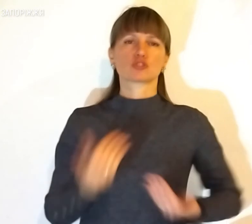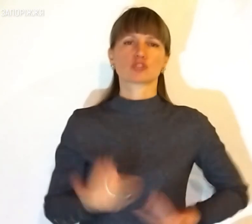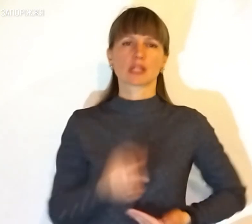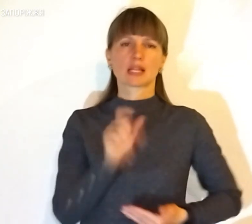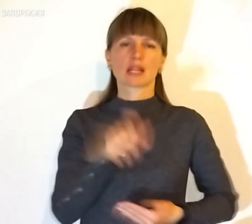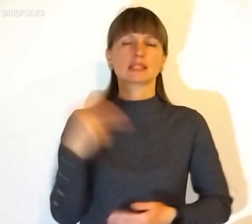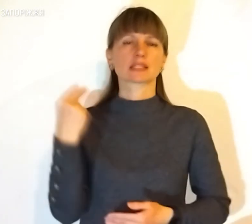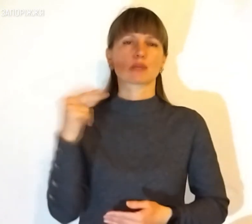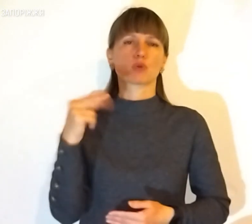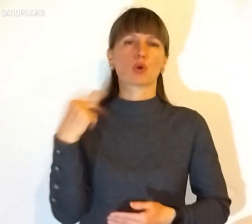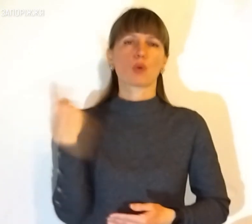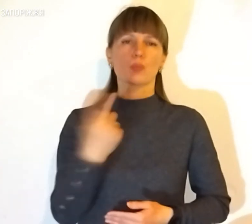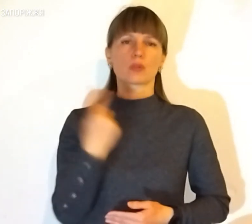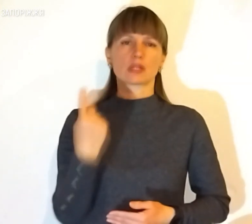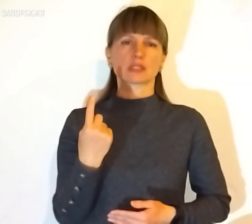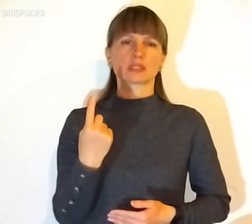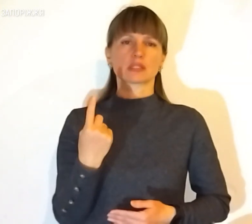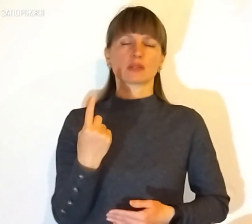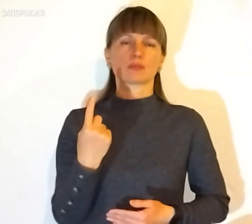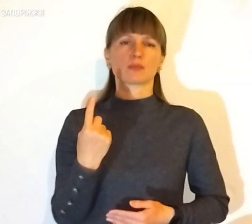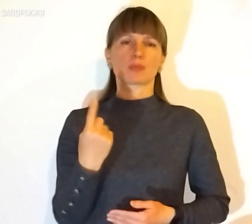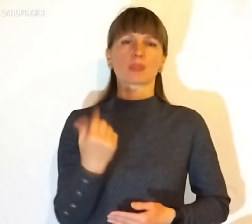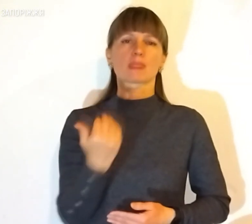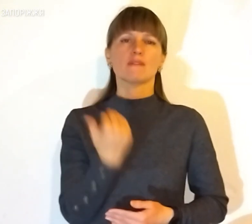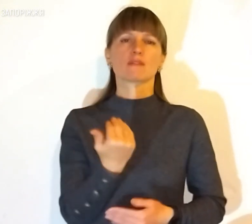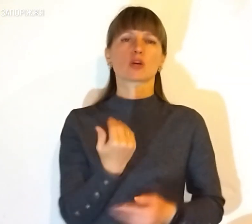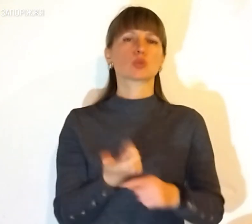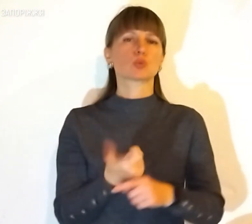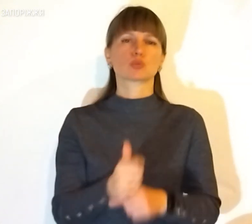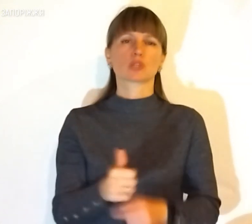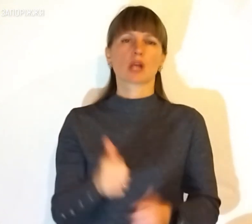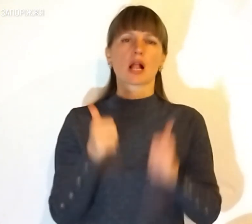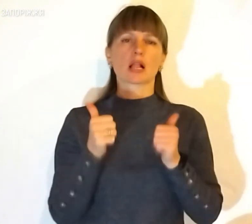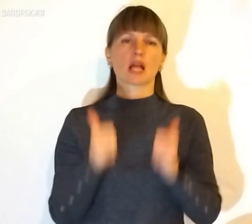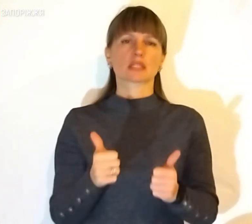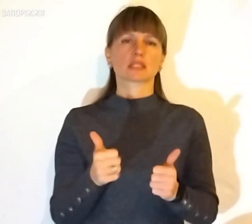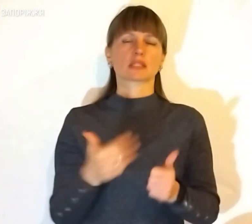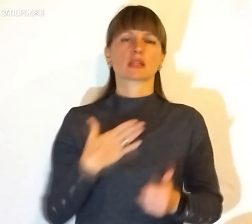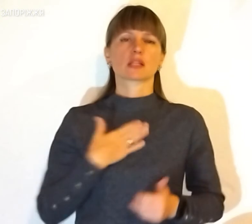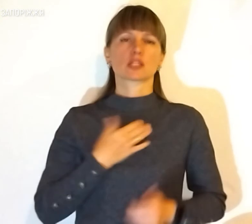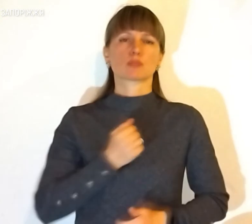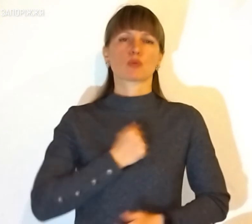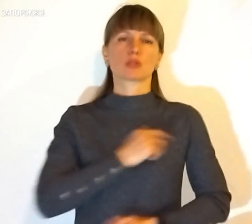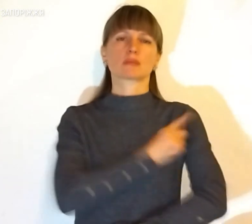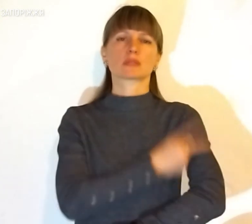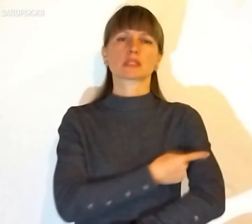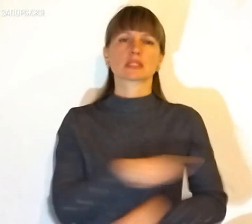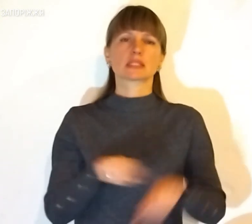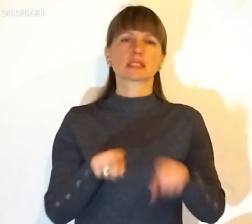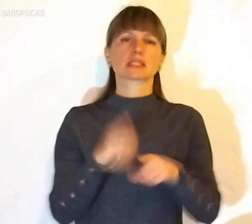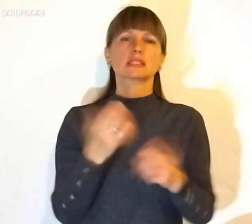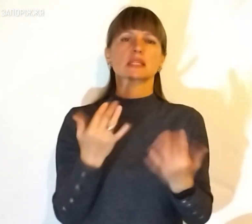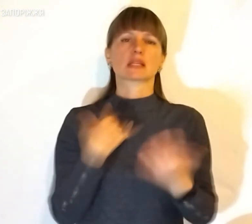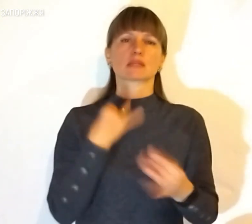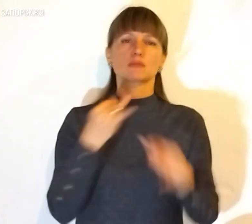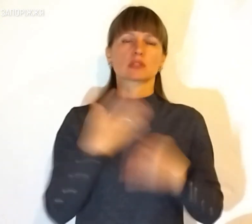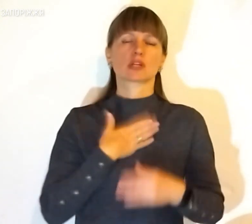жителям Запорізької області. Ви дуже класні нашим Збройнім Силам, скільки я спілкуюся з нашими